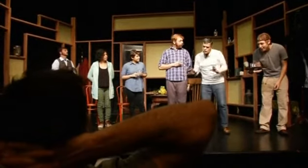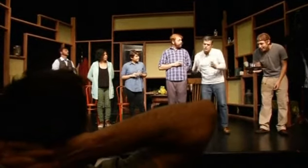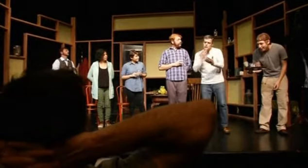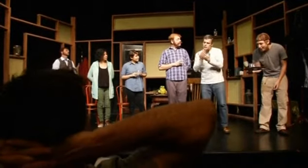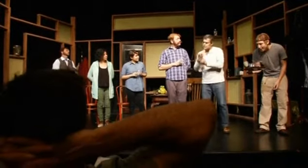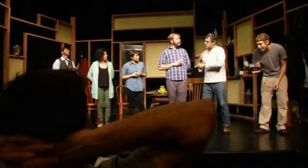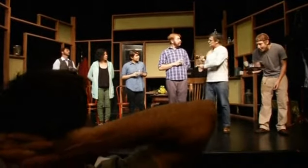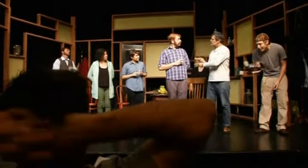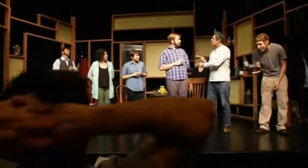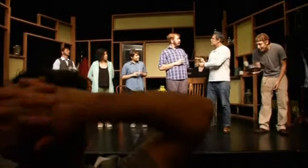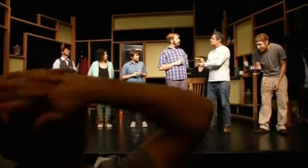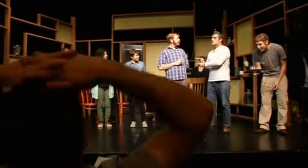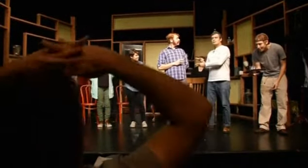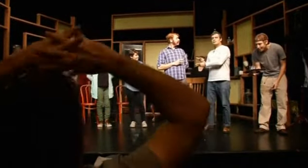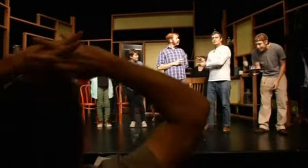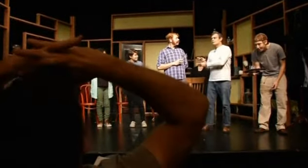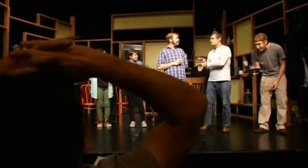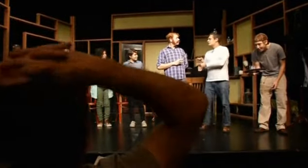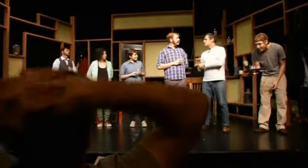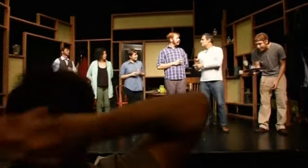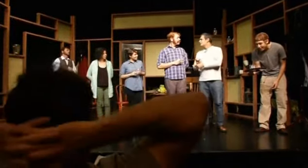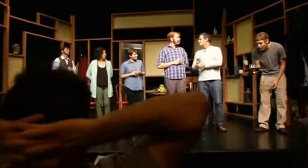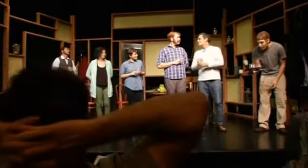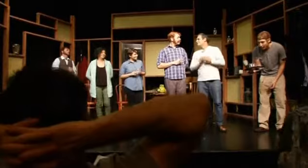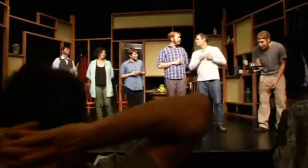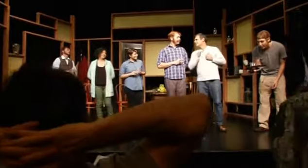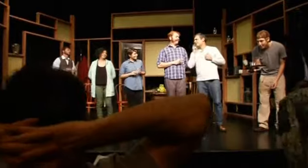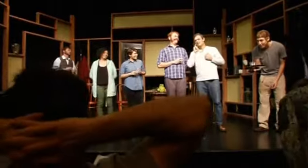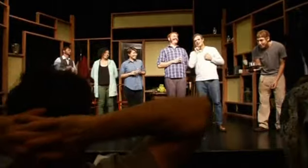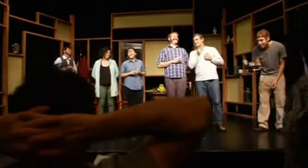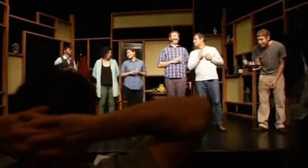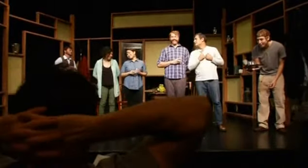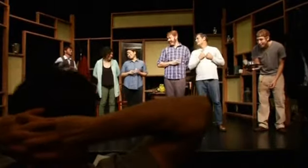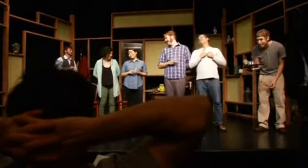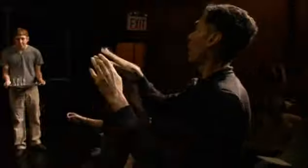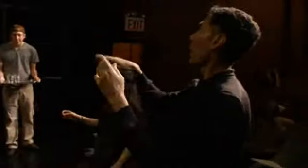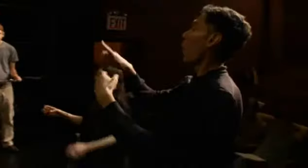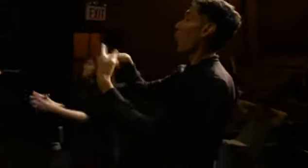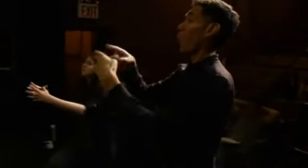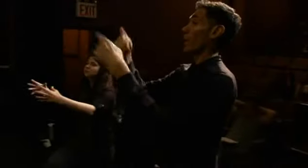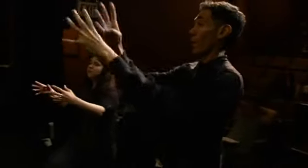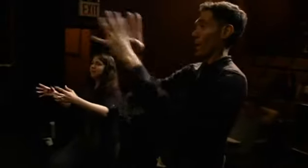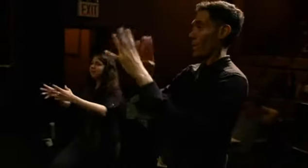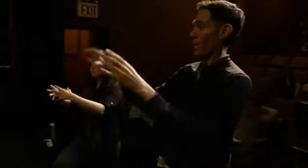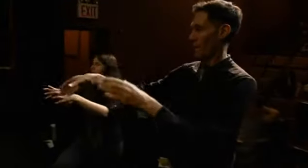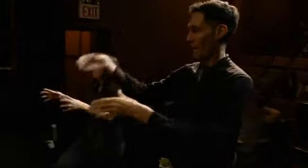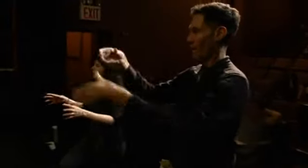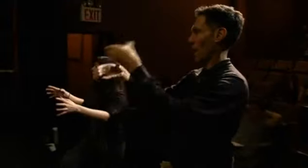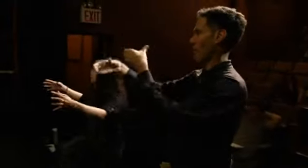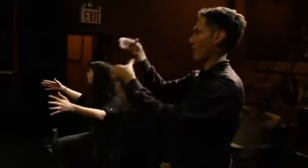разворачиваются в Лондоне конца 19 века. И режиссёру пришлось поработать не просто над переводом текста на язык жестов, но и над тем, как передать в